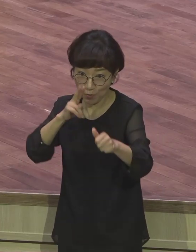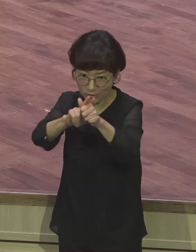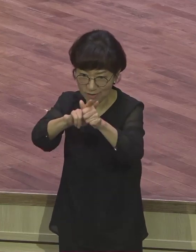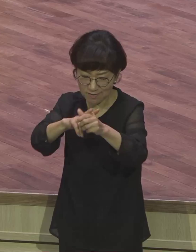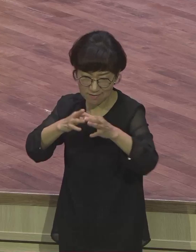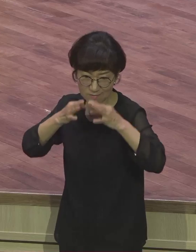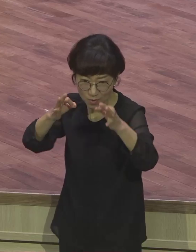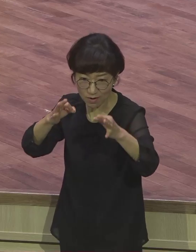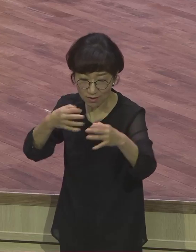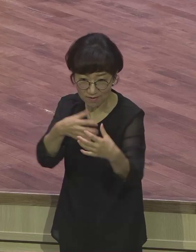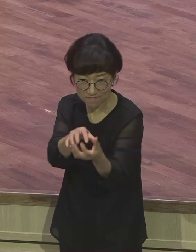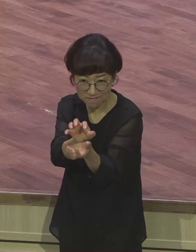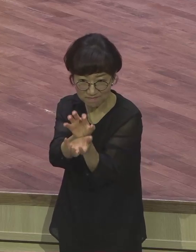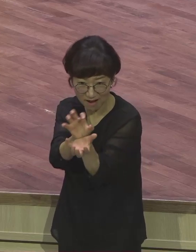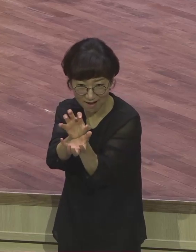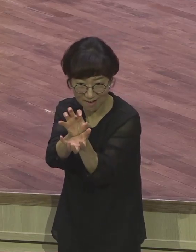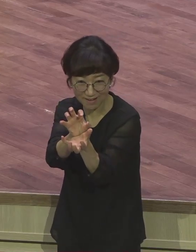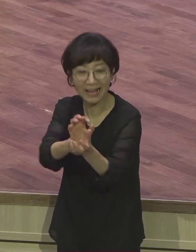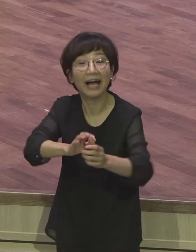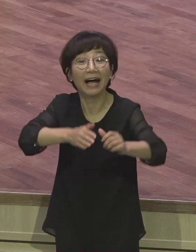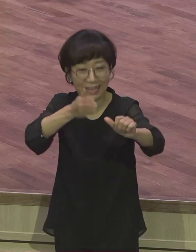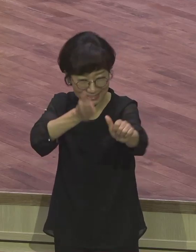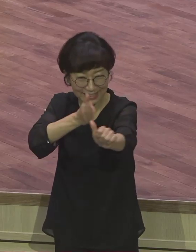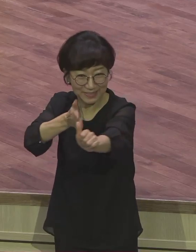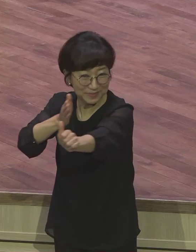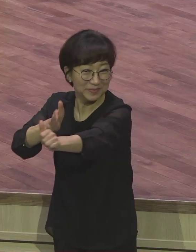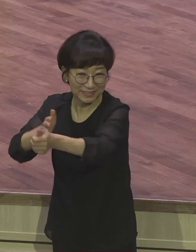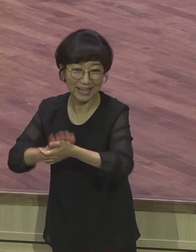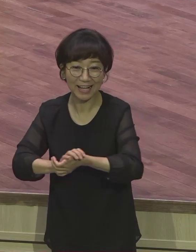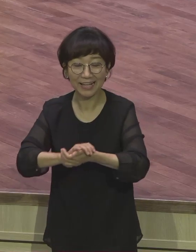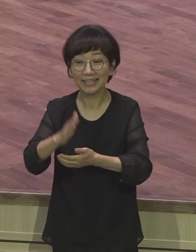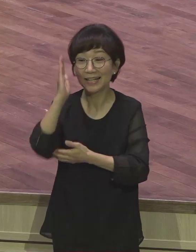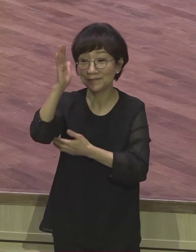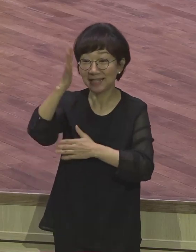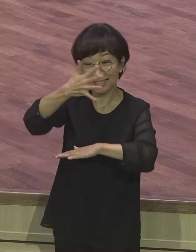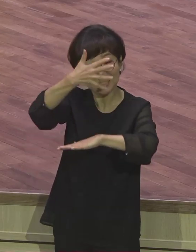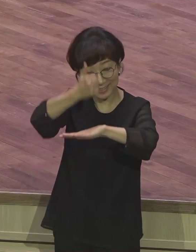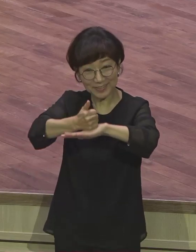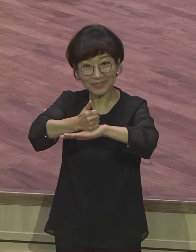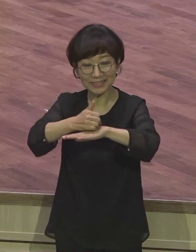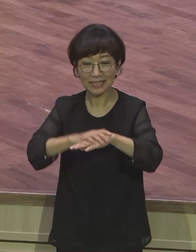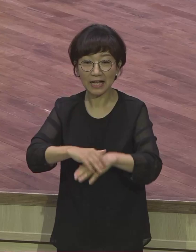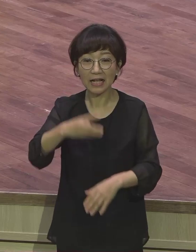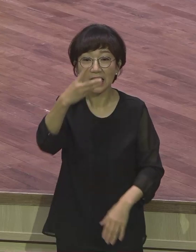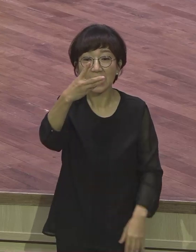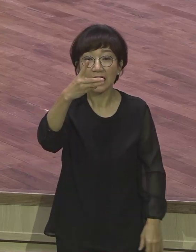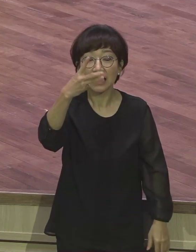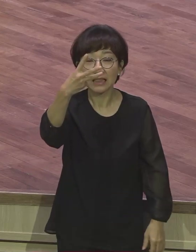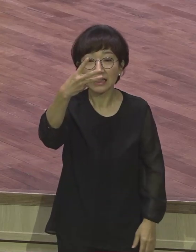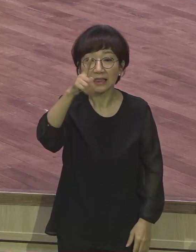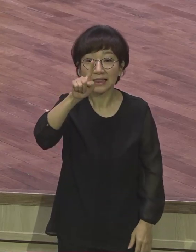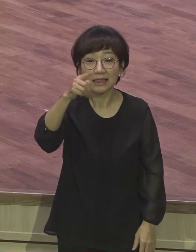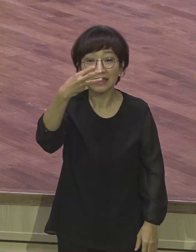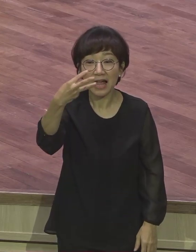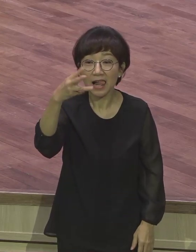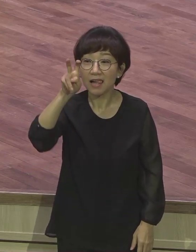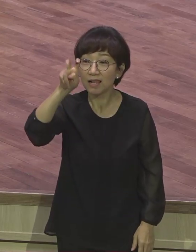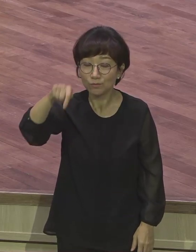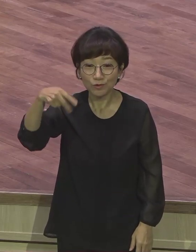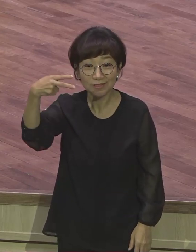제문으로 축복합니다. 결론입니다. 탈모드 탈모드의 이런 이야기에서